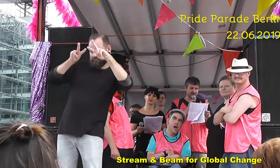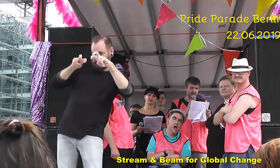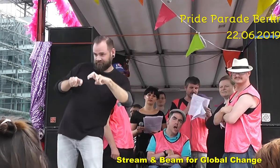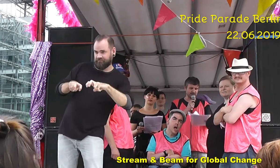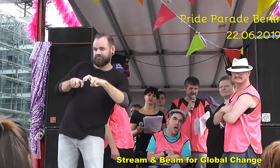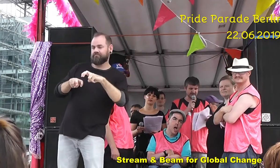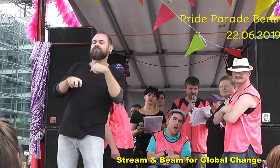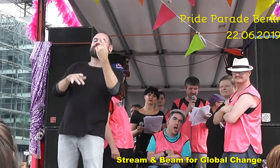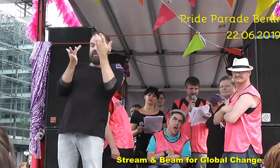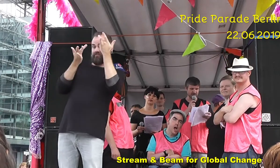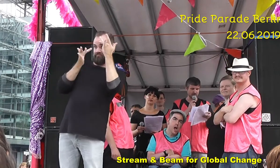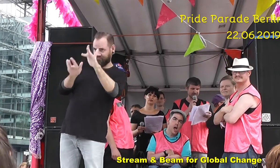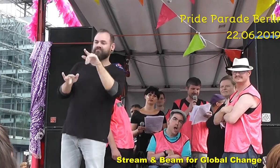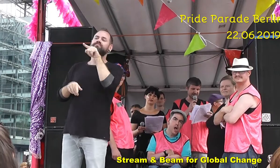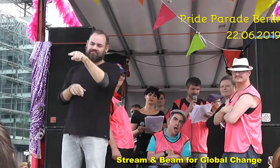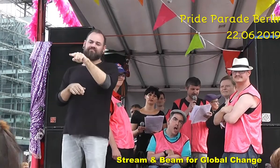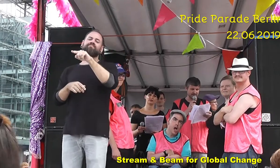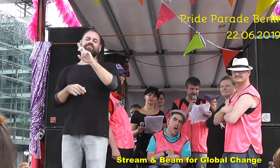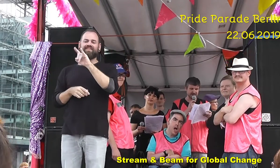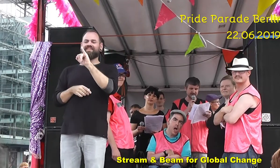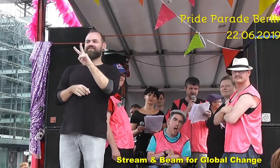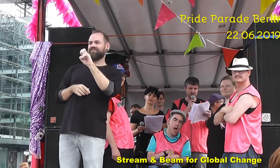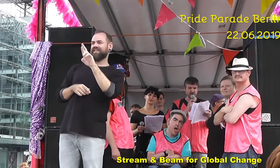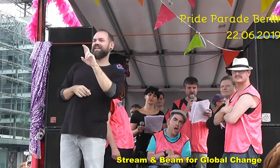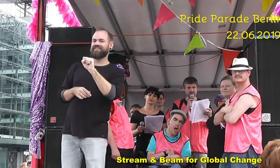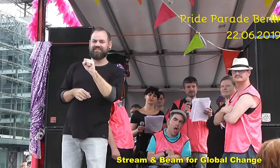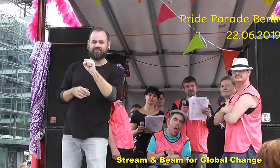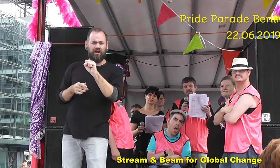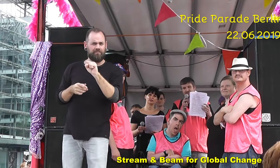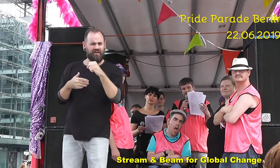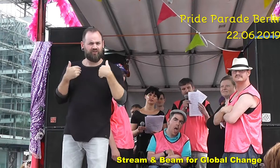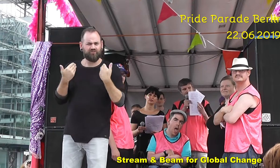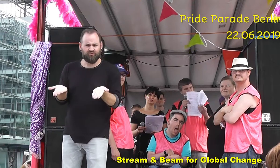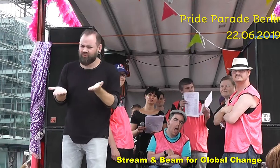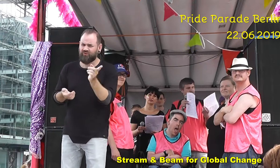Egal wie der Körper aussieht oder was die Norm sagt. Die, die die Norm bestimmen,